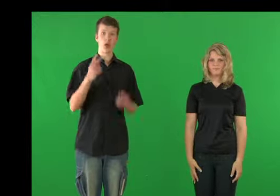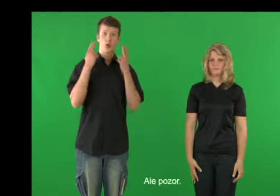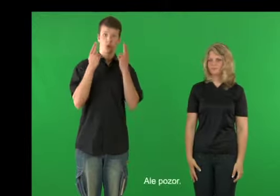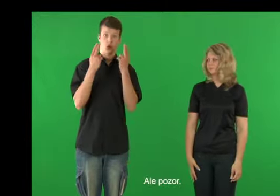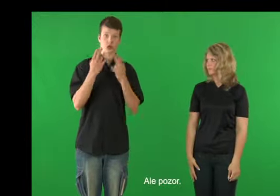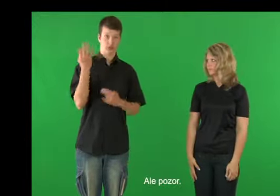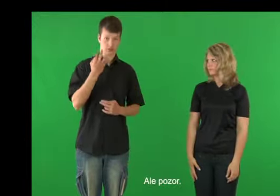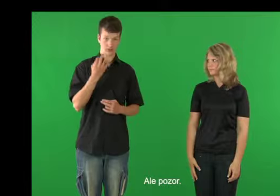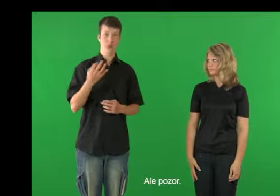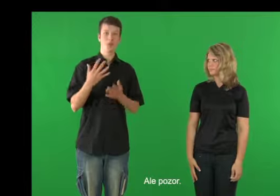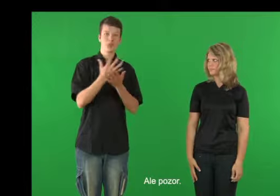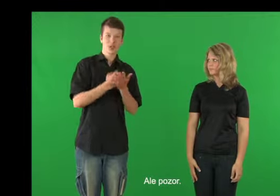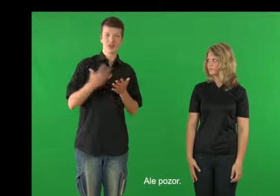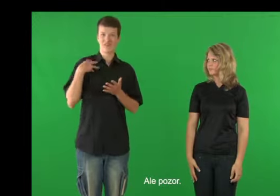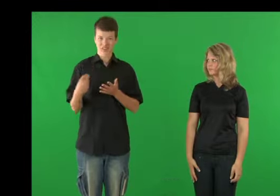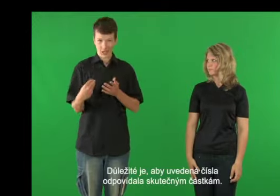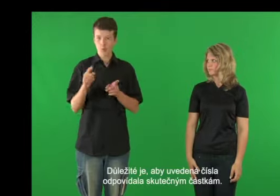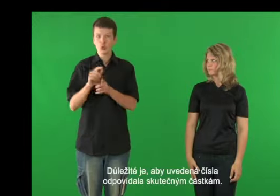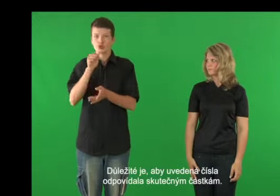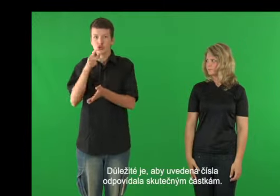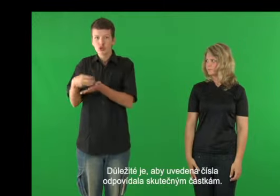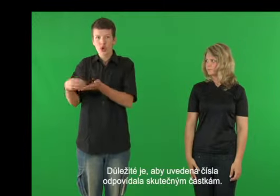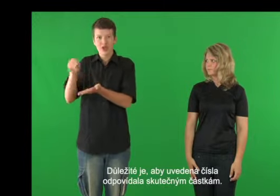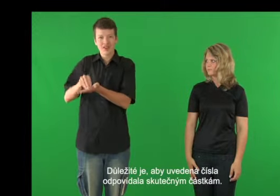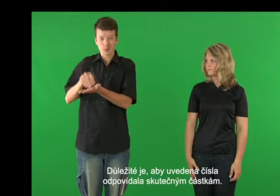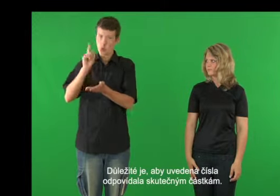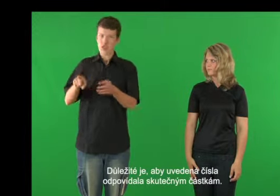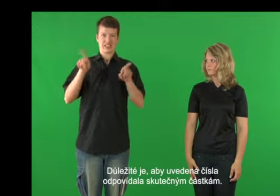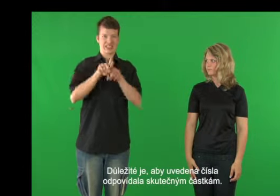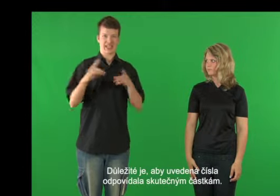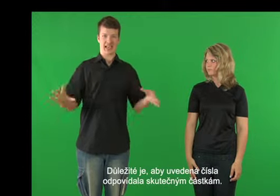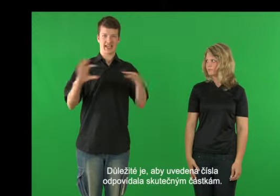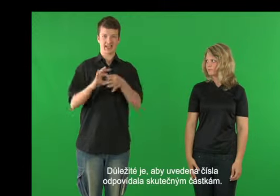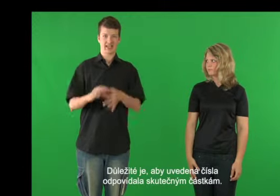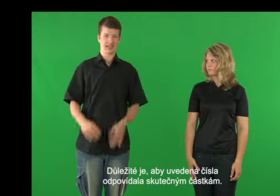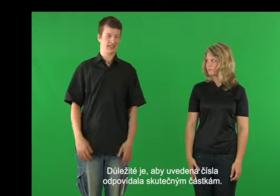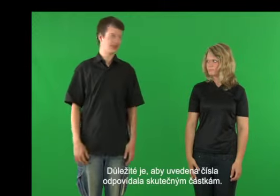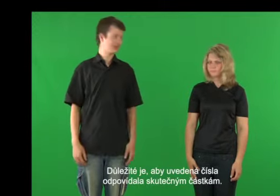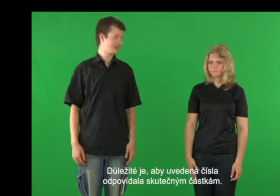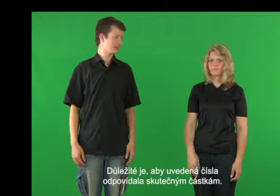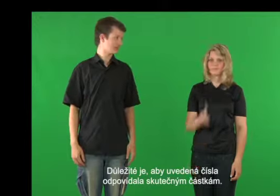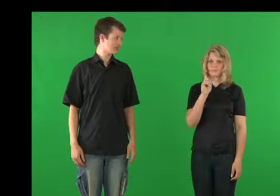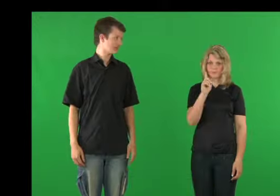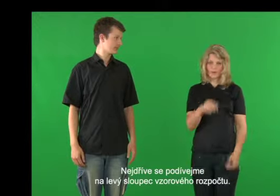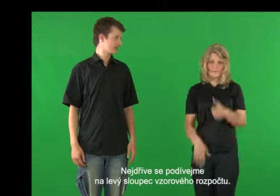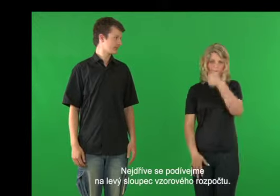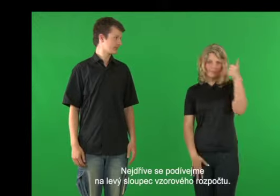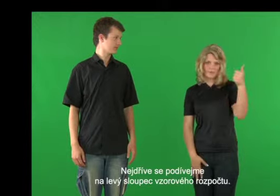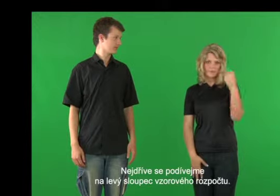Ale pozor, důležité je, aby uvedená čísla odpovídala skutečným částkám. Nejdříve